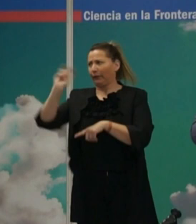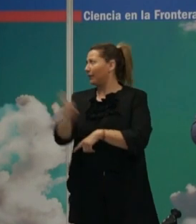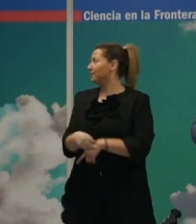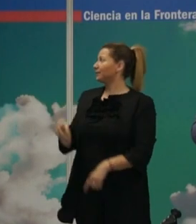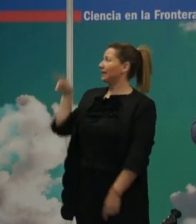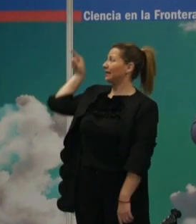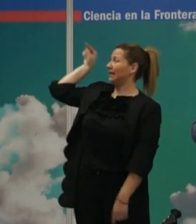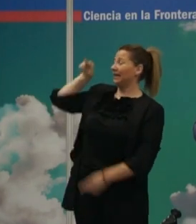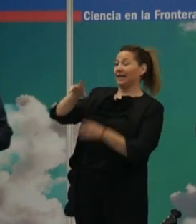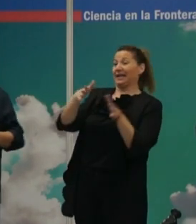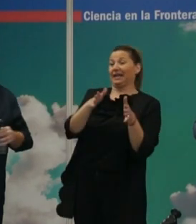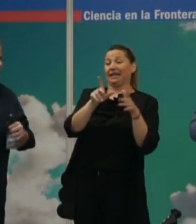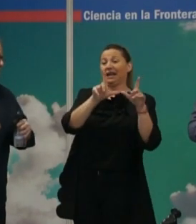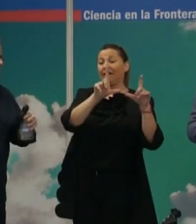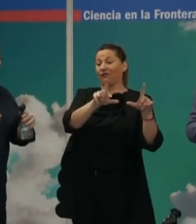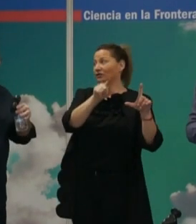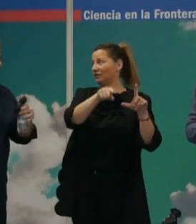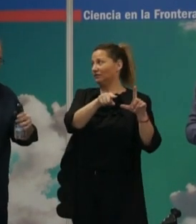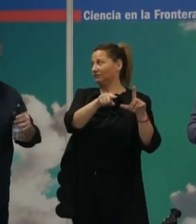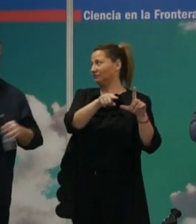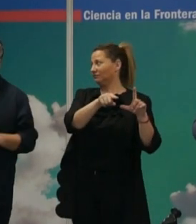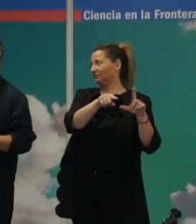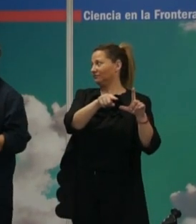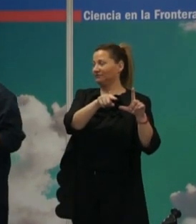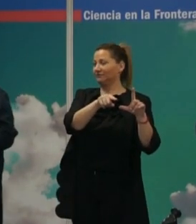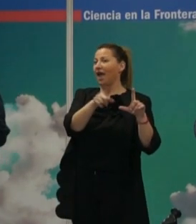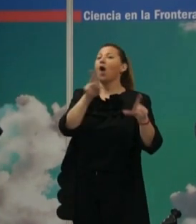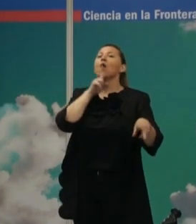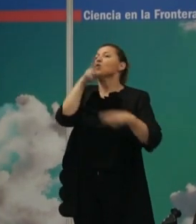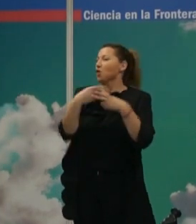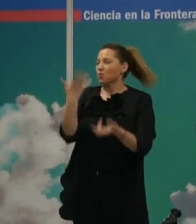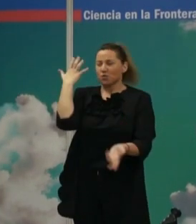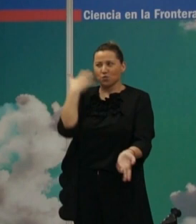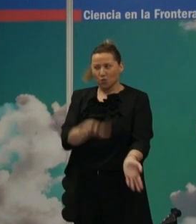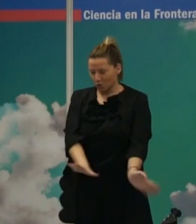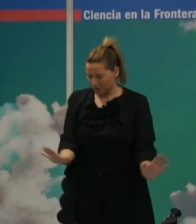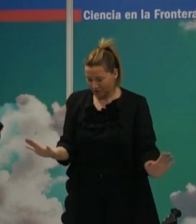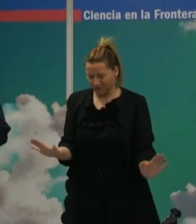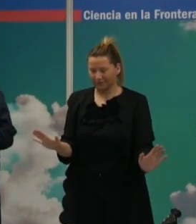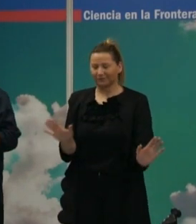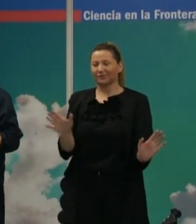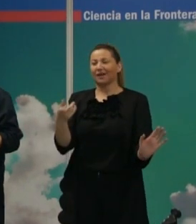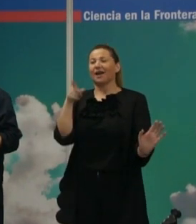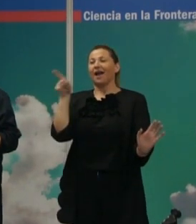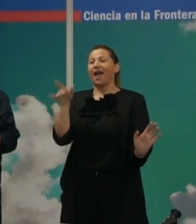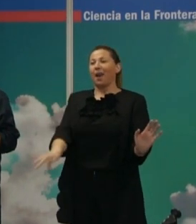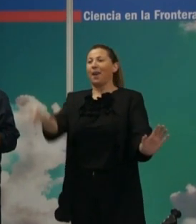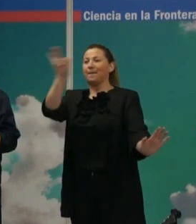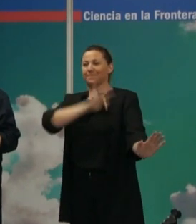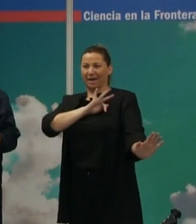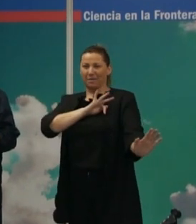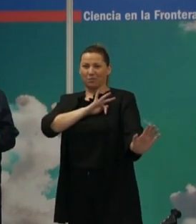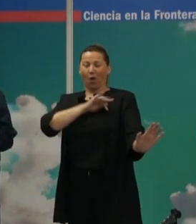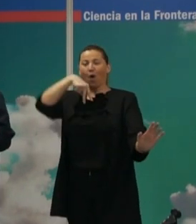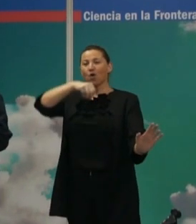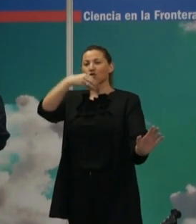este señor, que es Svante Pabos, un poco complicado, le concedieron el premio Nobel hace